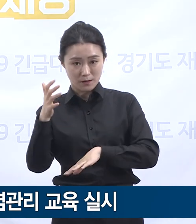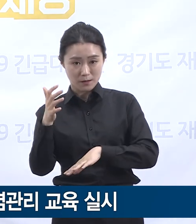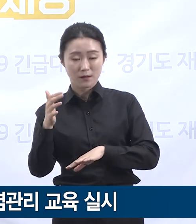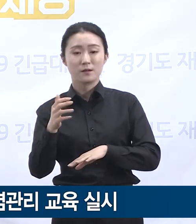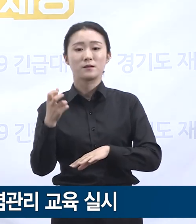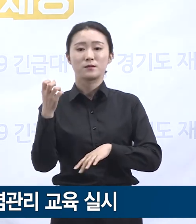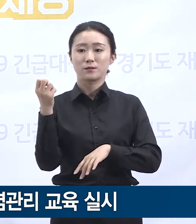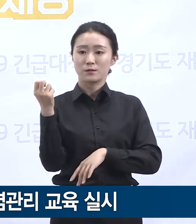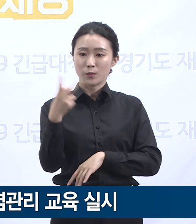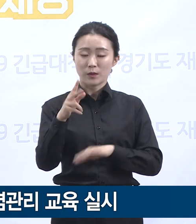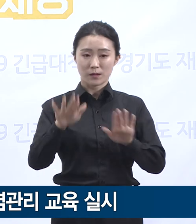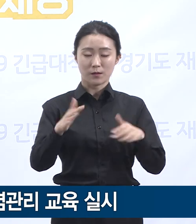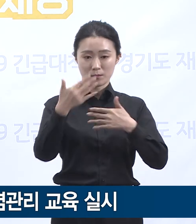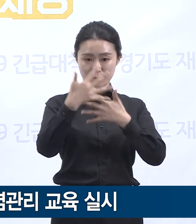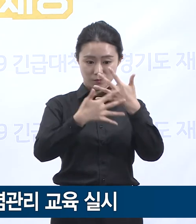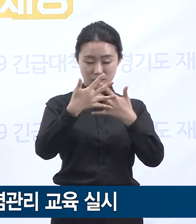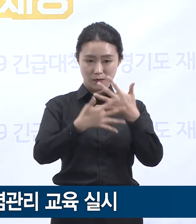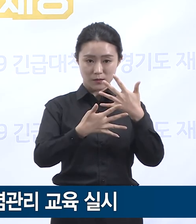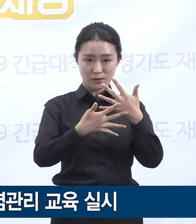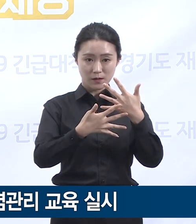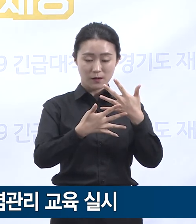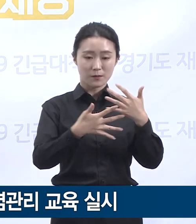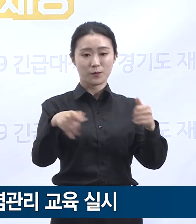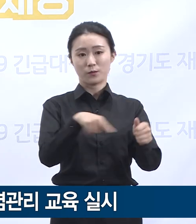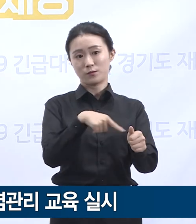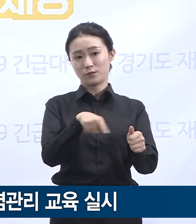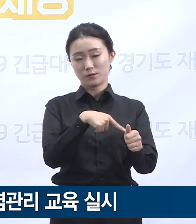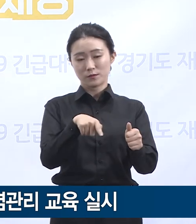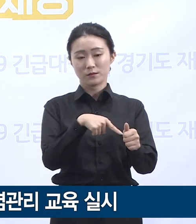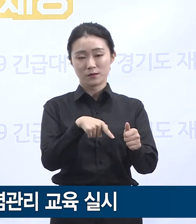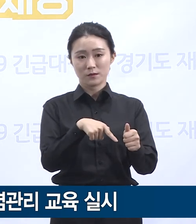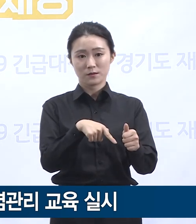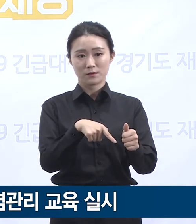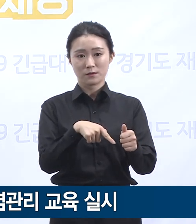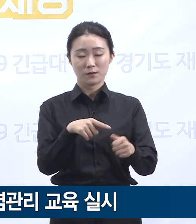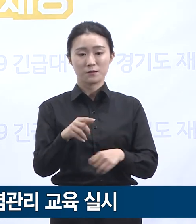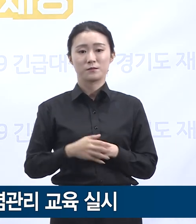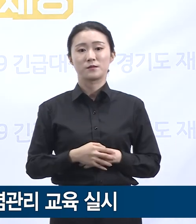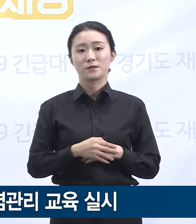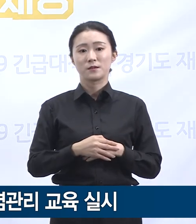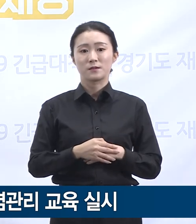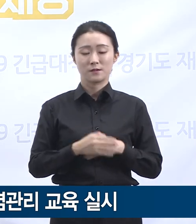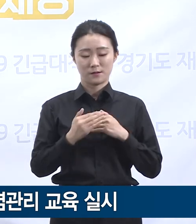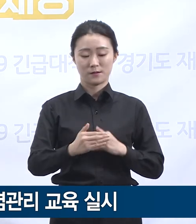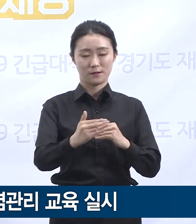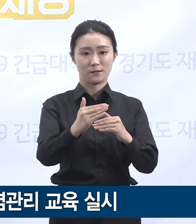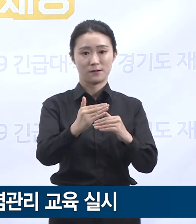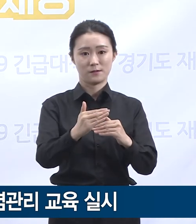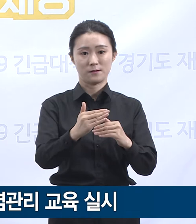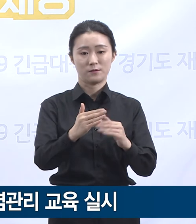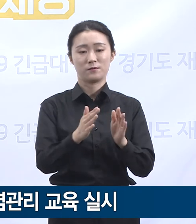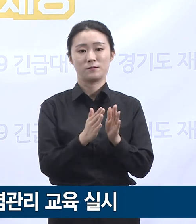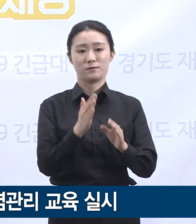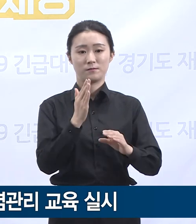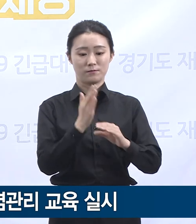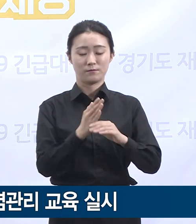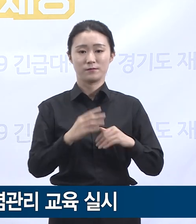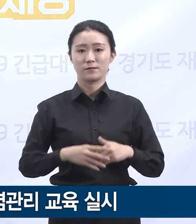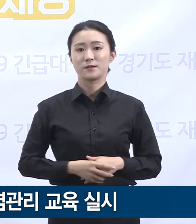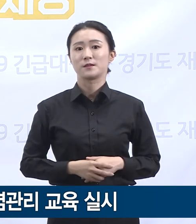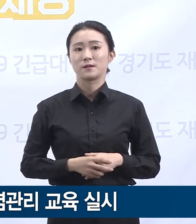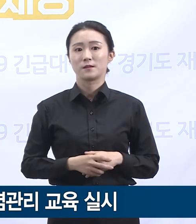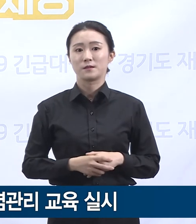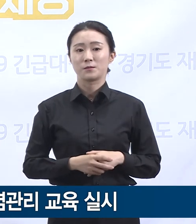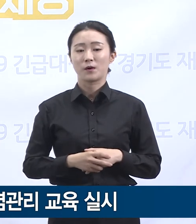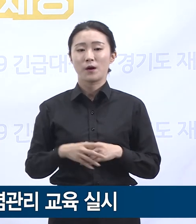기획되었습니다. 요양병원의 실제 현실을 고려한 이번 교육과정이 활발히 운영돼서 입소 환자와 보건의료